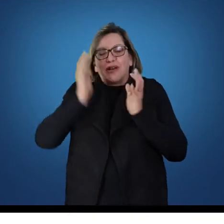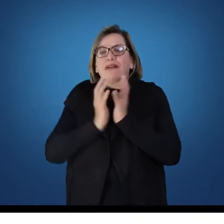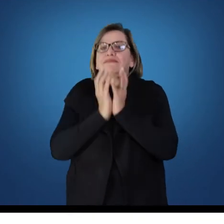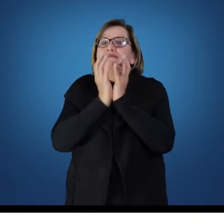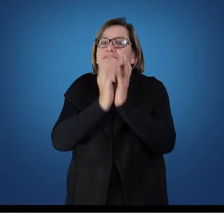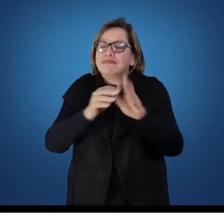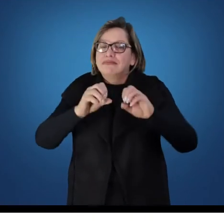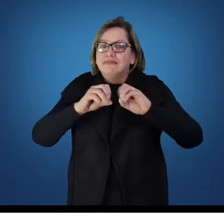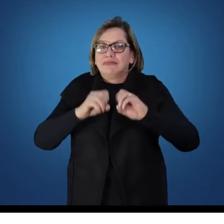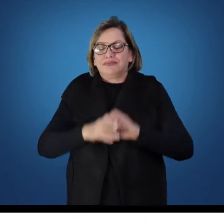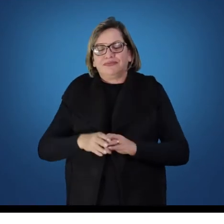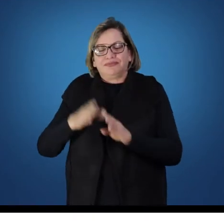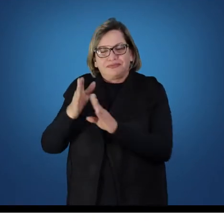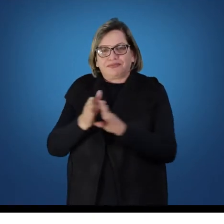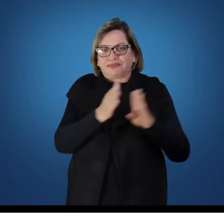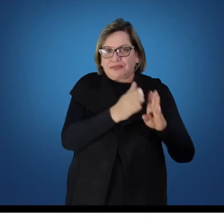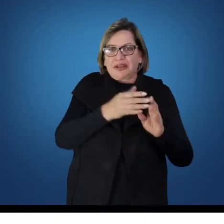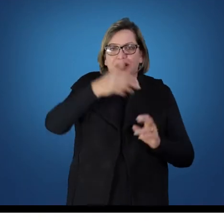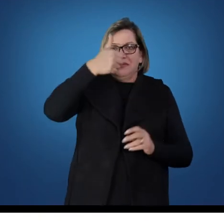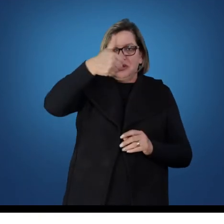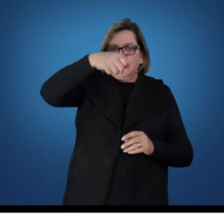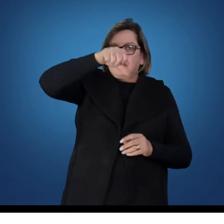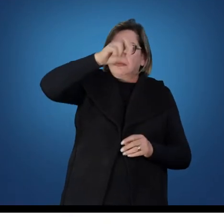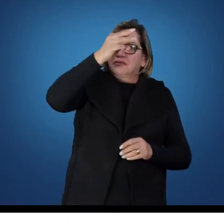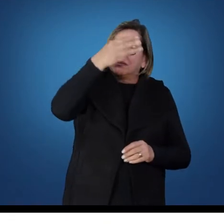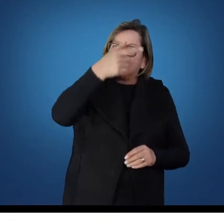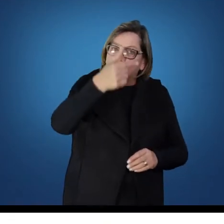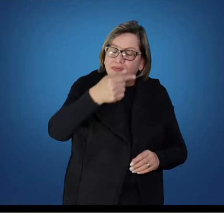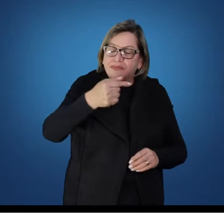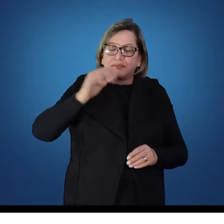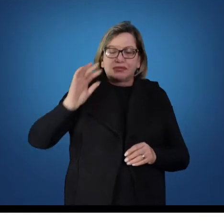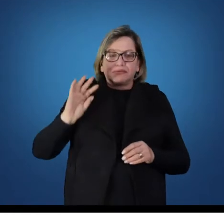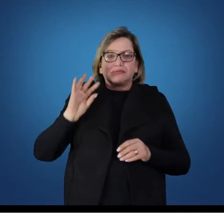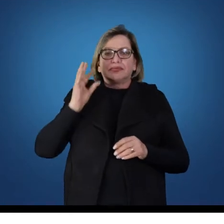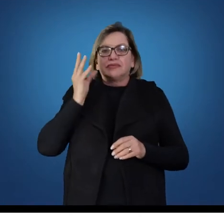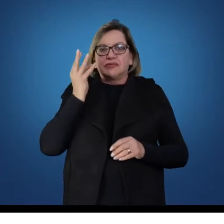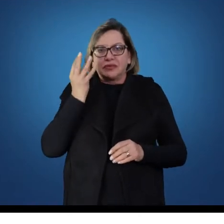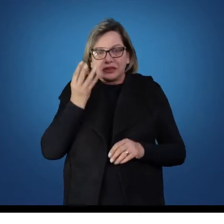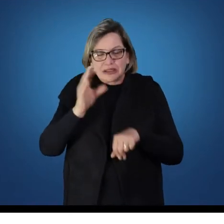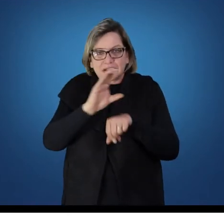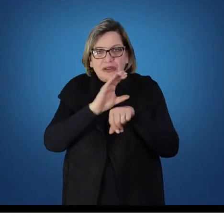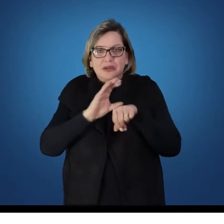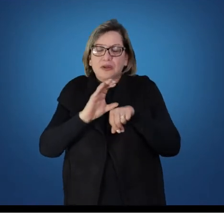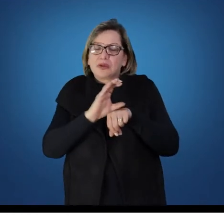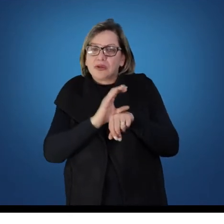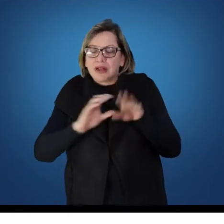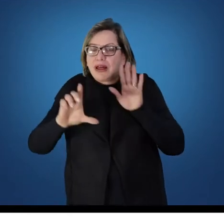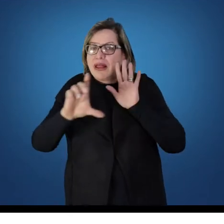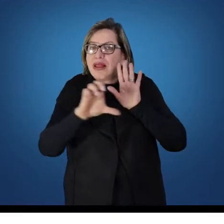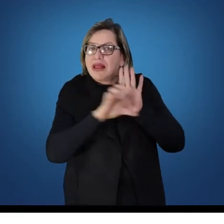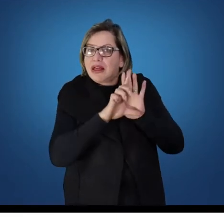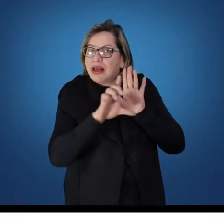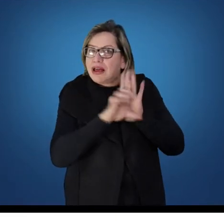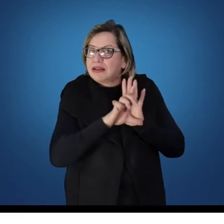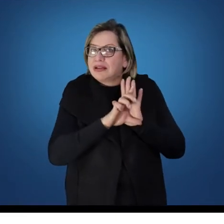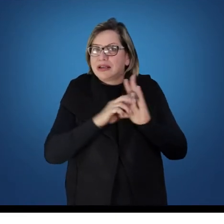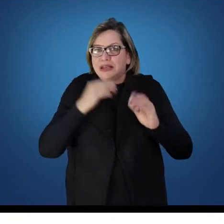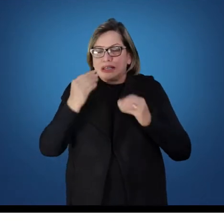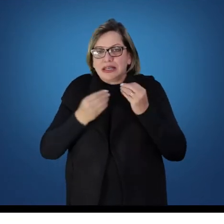na Era Republicana, a Constituição vai, então, promulgar o